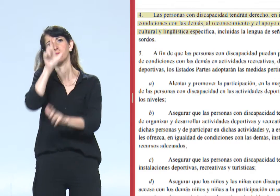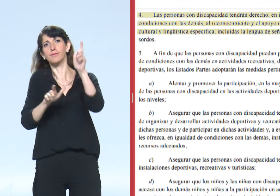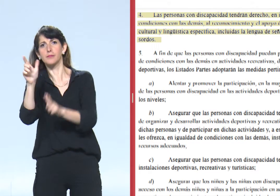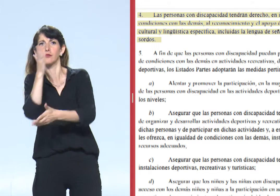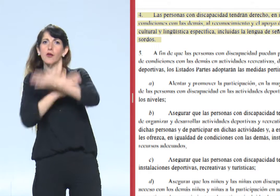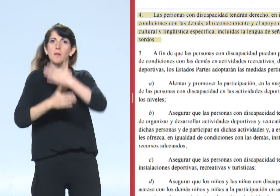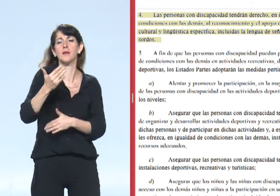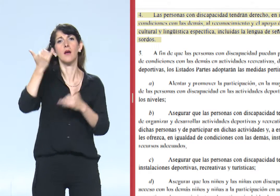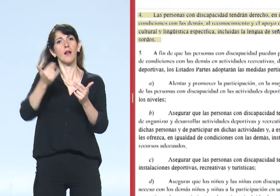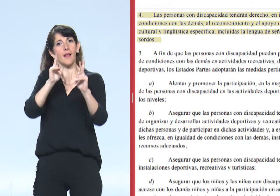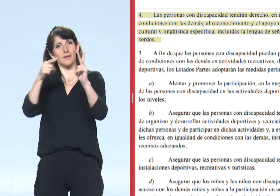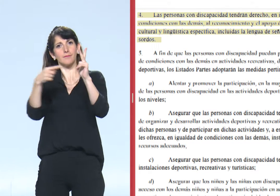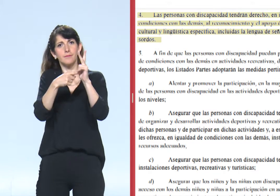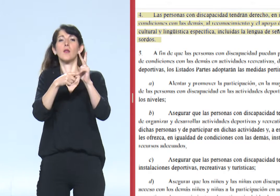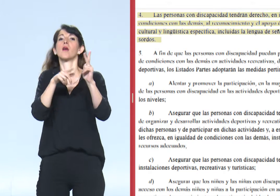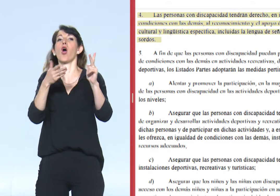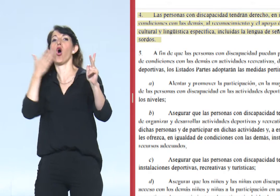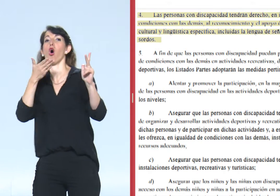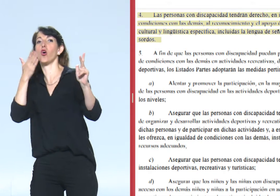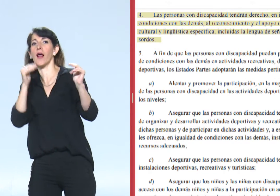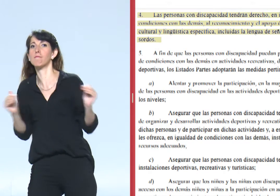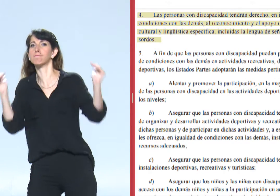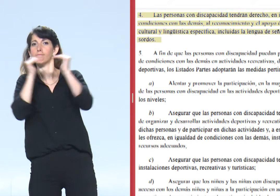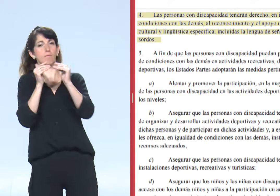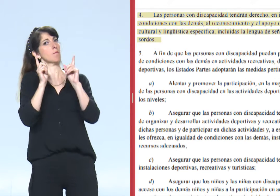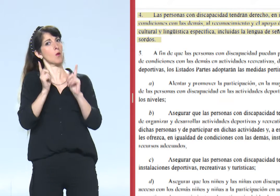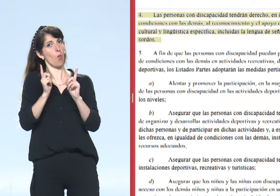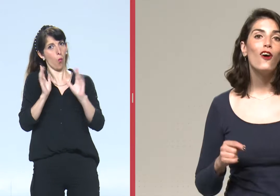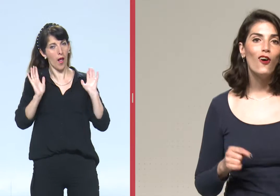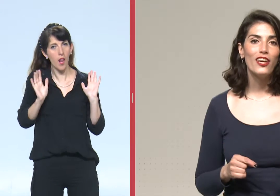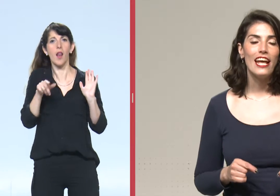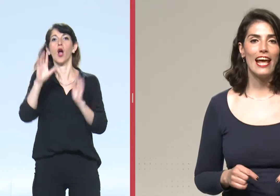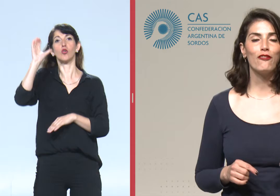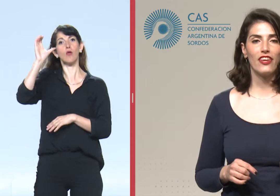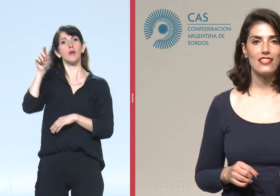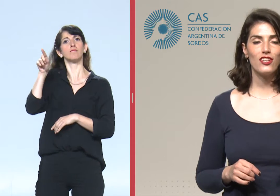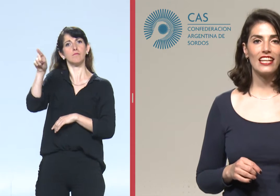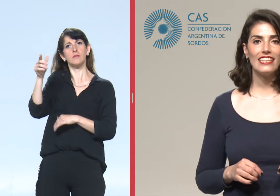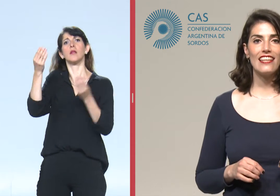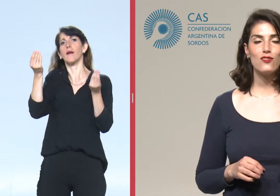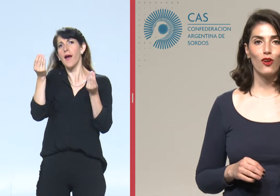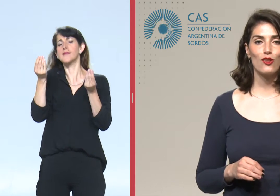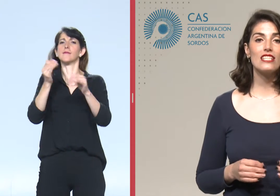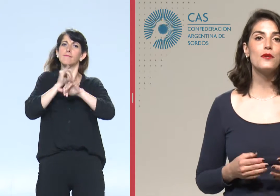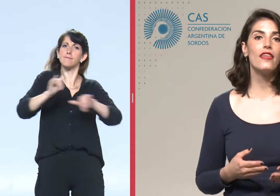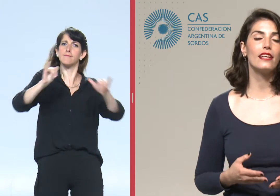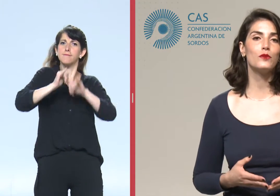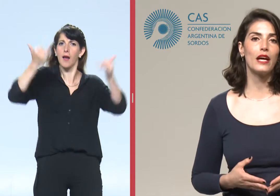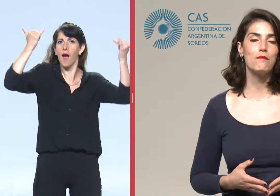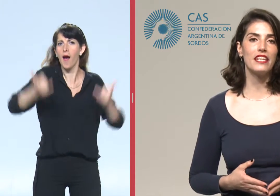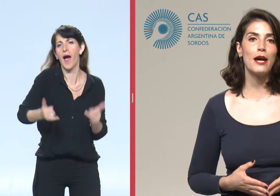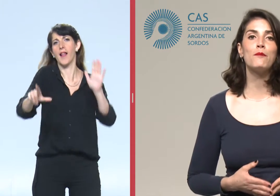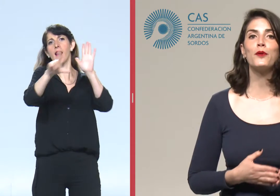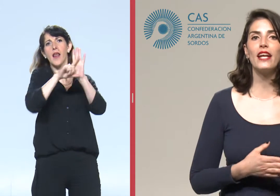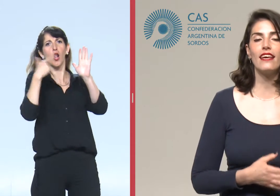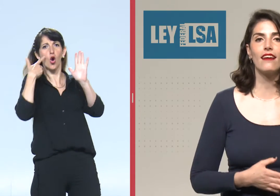Discapacidad, las lenguas de señas tienen el mismo estatus que las lenguas habladas. Hoy, la Confederación Argentina de Sordos lleva adelante